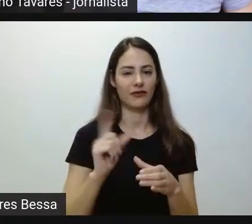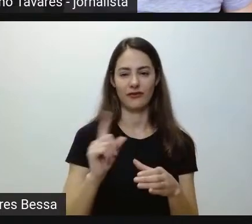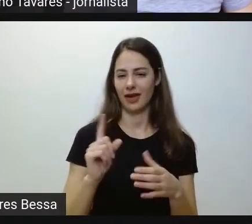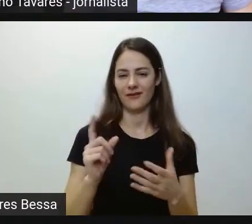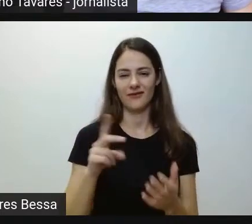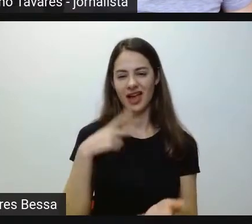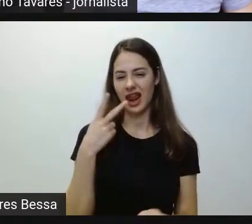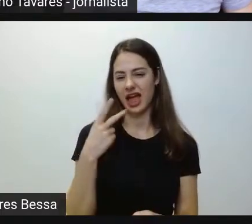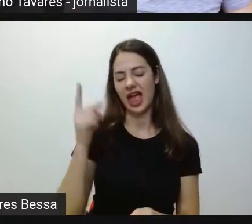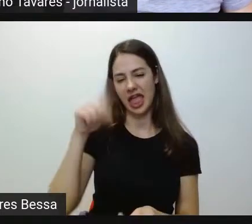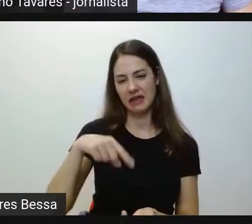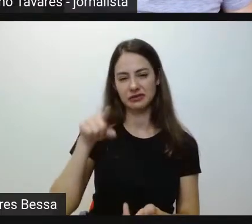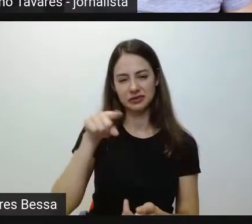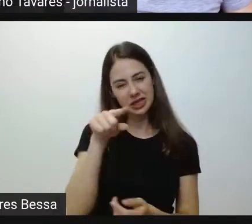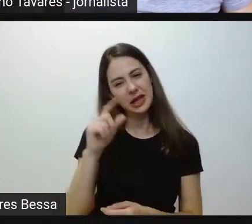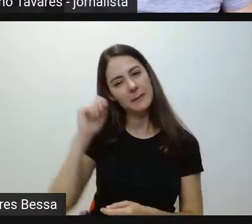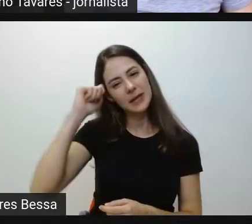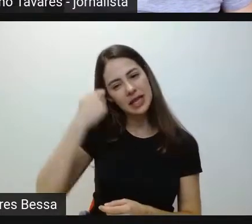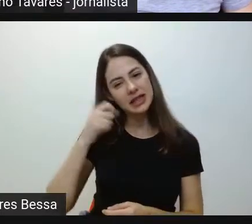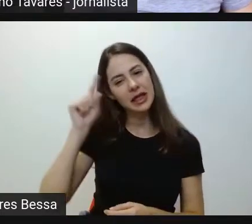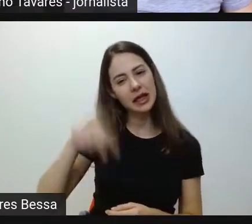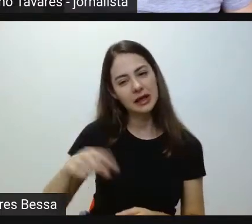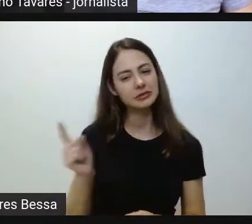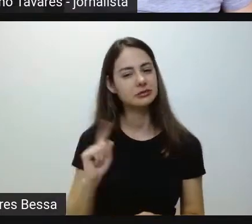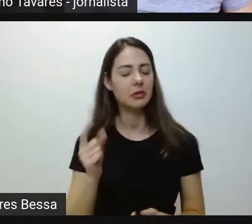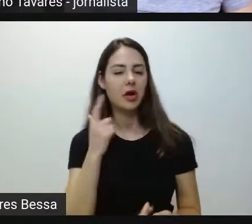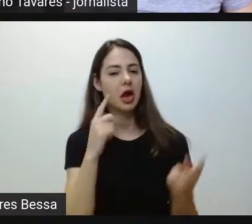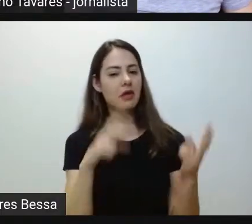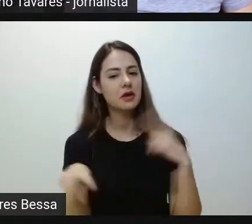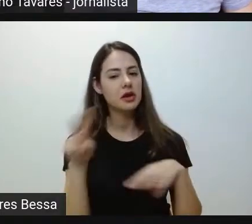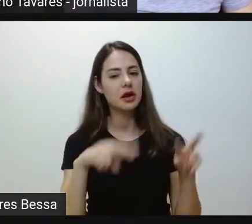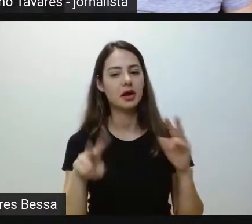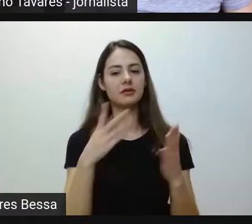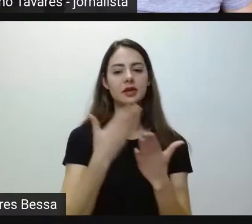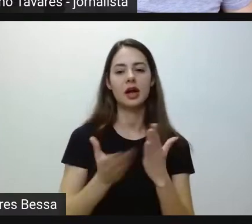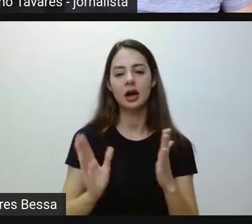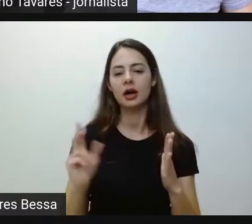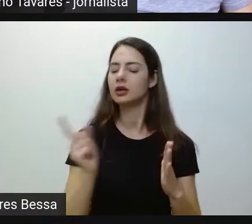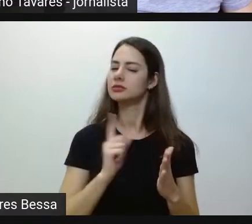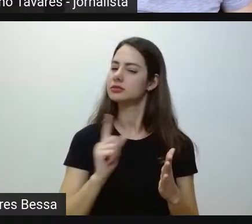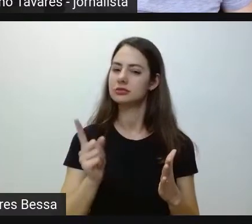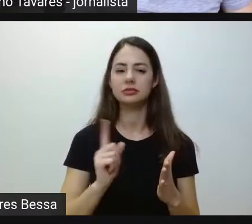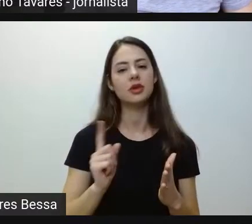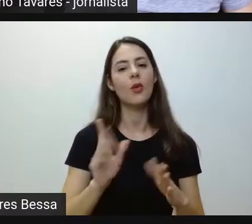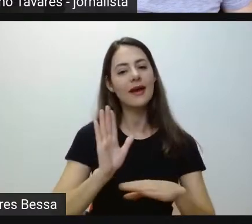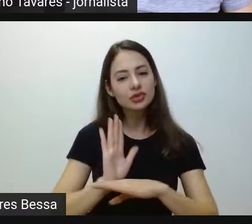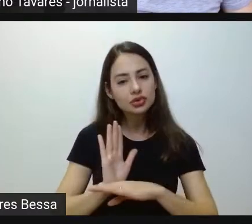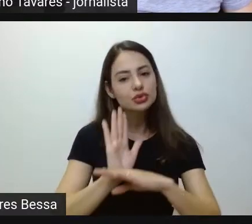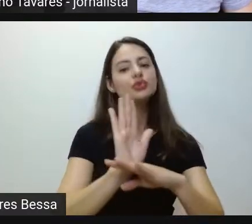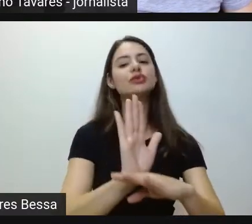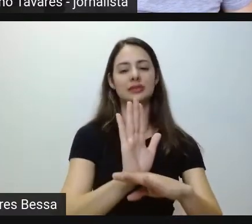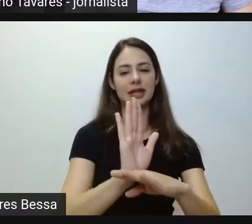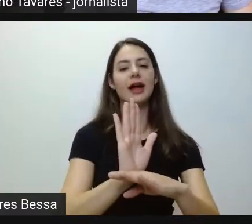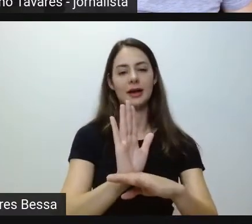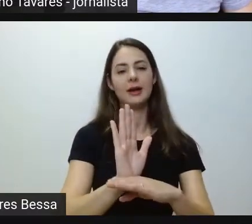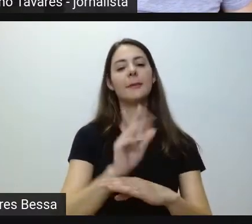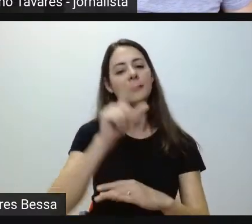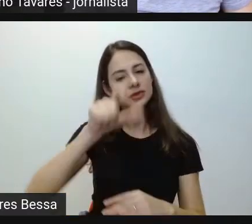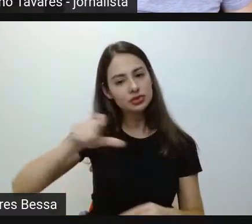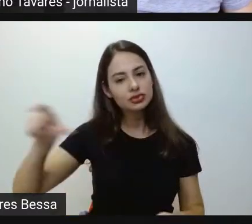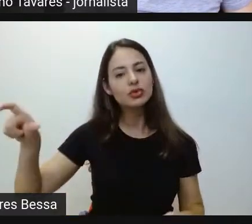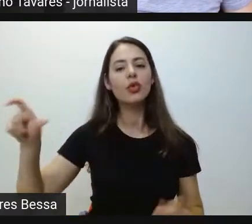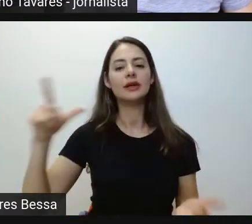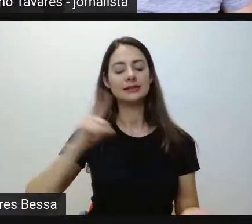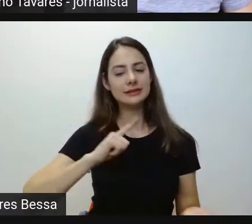dizer se nós somos pretas ou não, não vai lá para recuprovar ninguém, vai para ajudar a gente, a gente